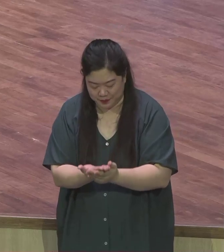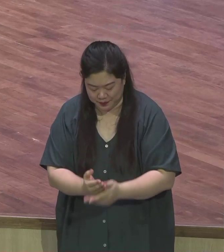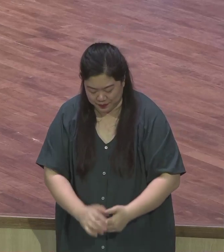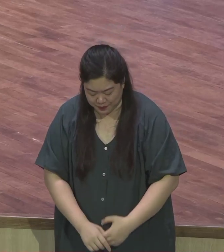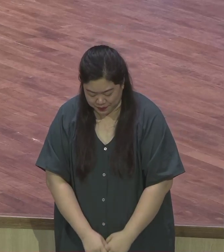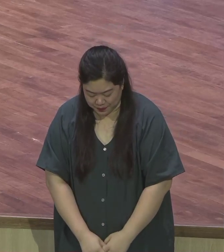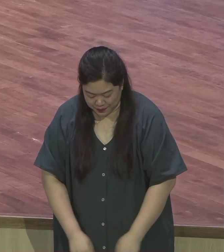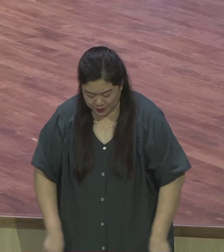하나님 감사를